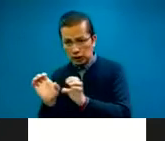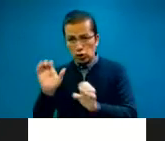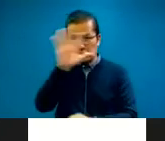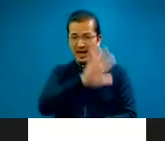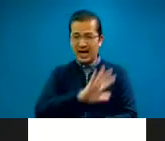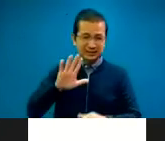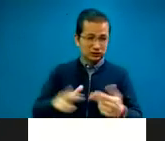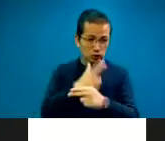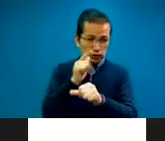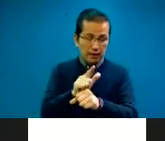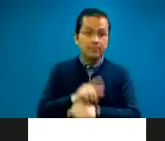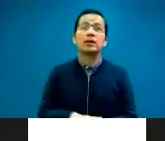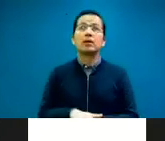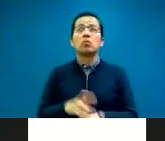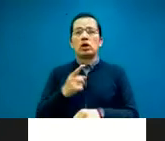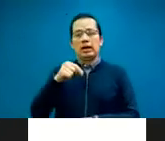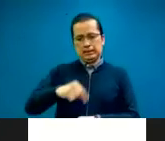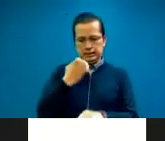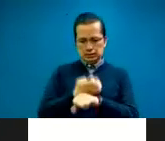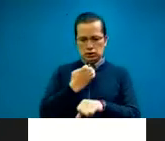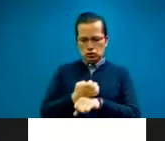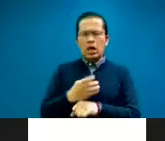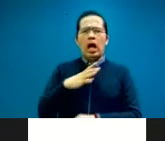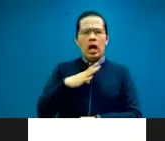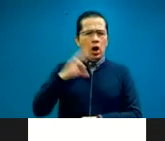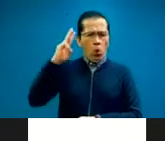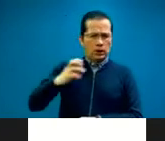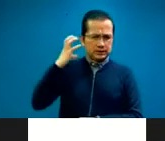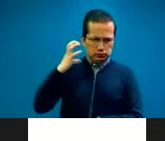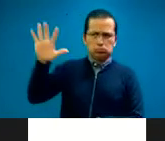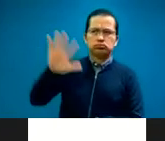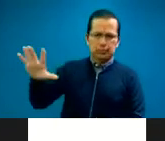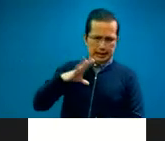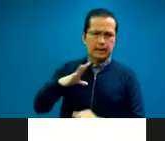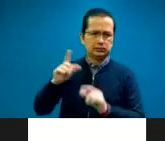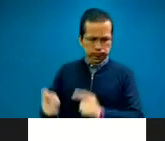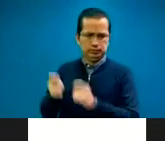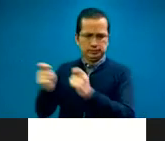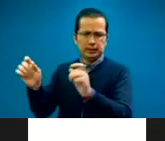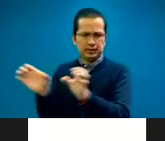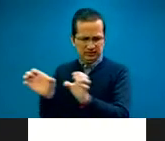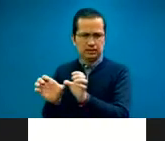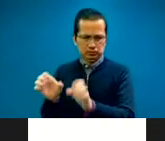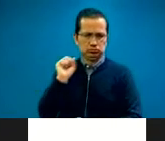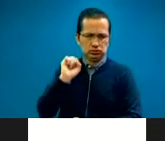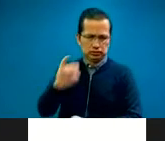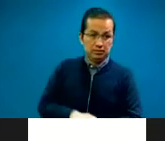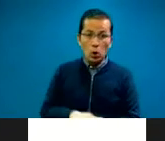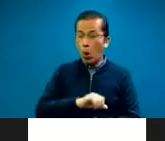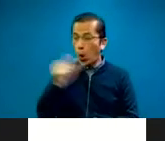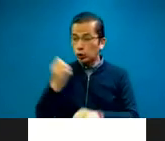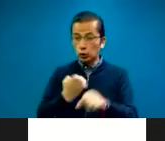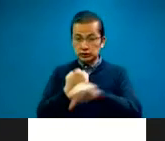nivel estatal en el estado de Washington, pero a nivel nacional y no existe en otros estados.